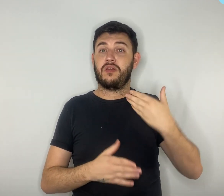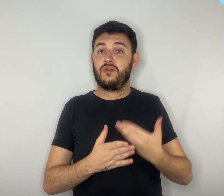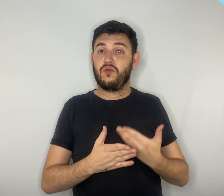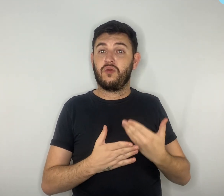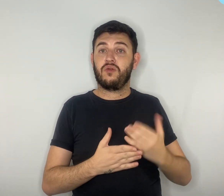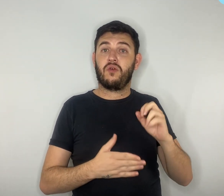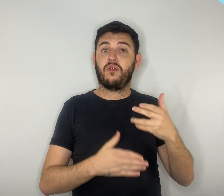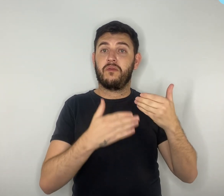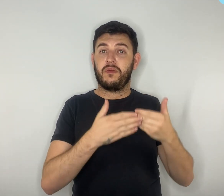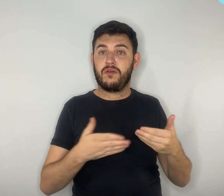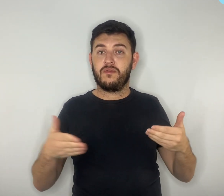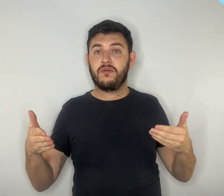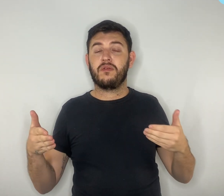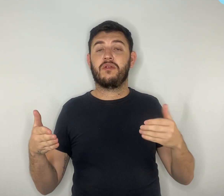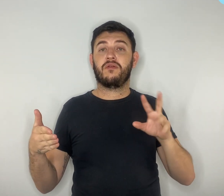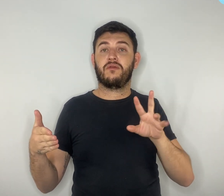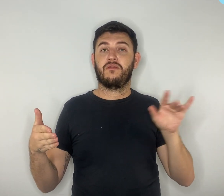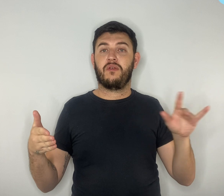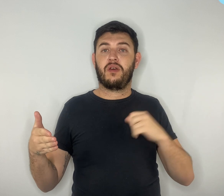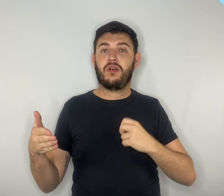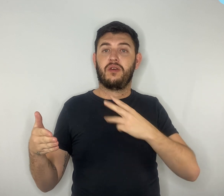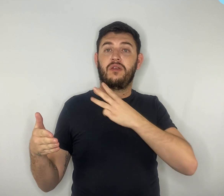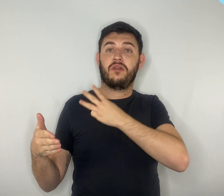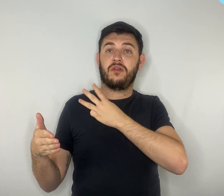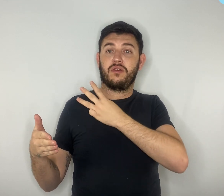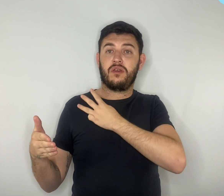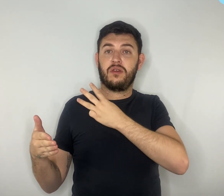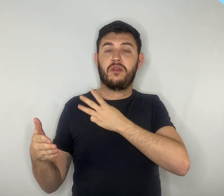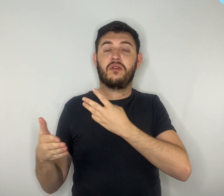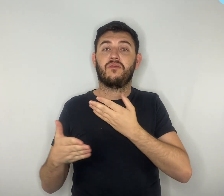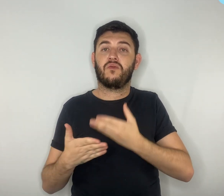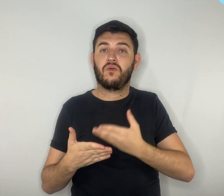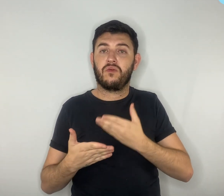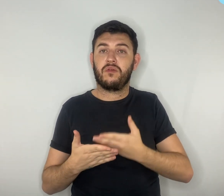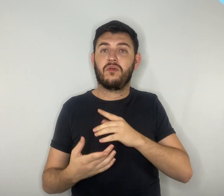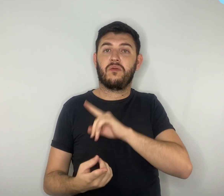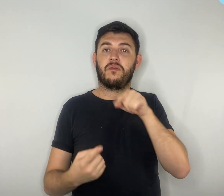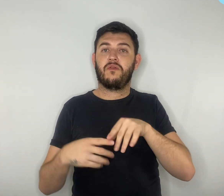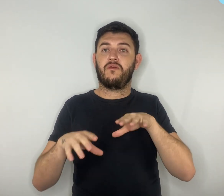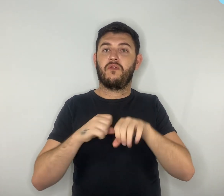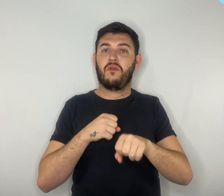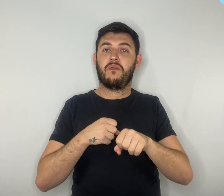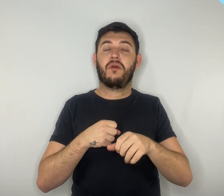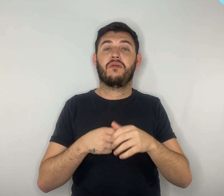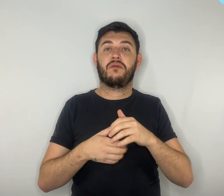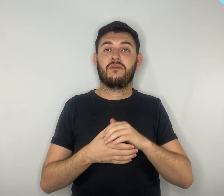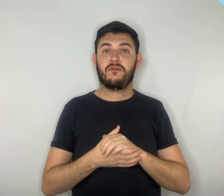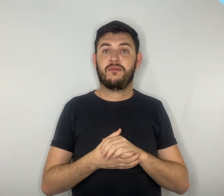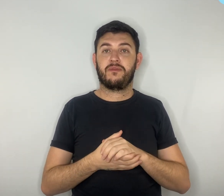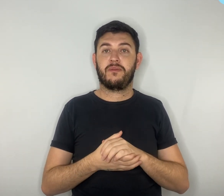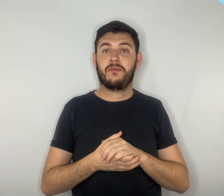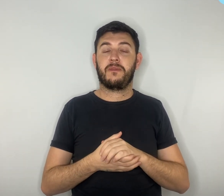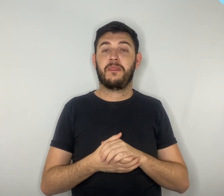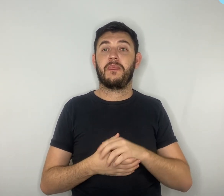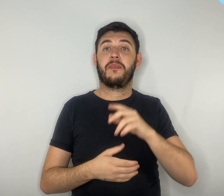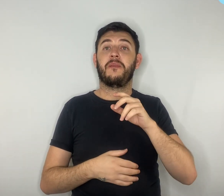os últimos anos da educação básica. Segundo o presidente da CE, senador